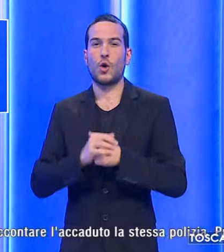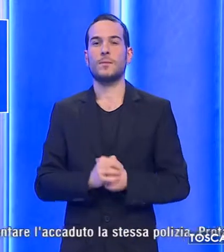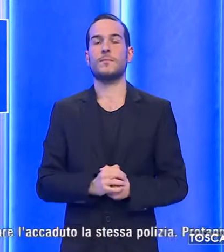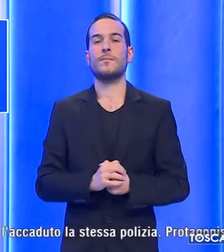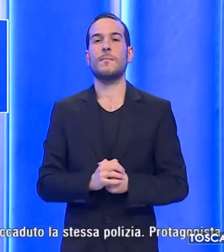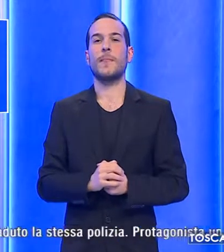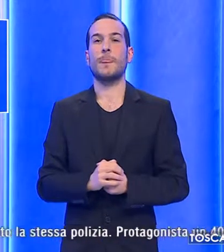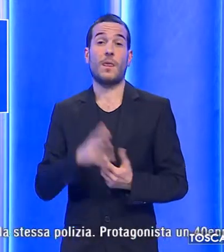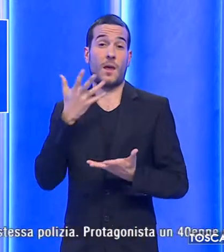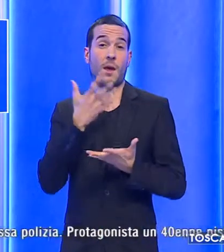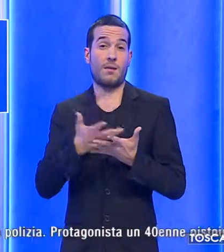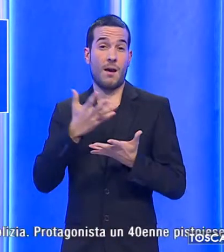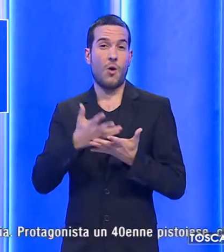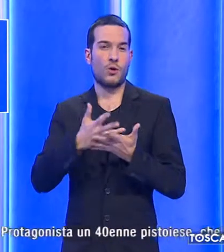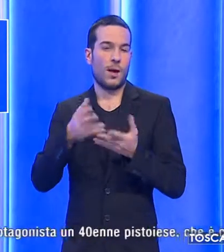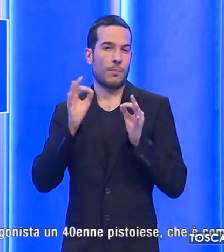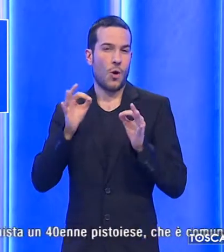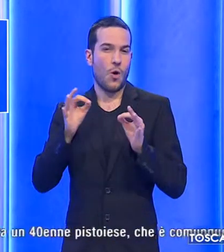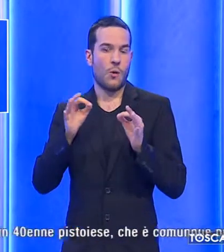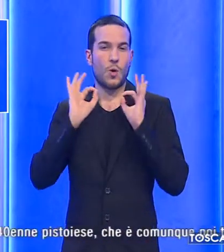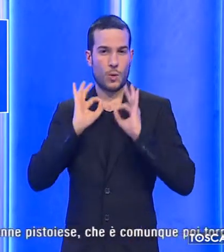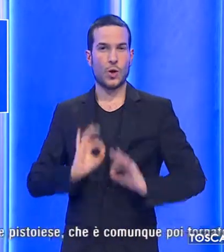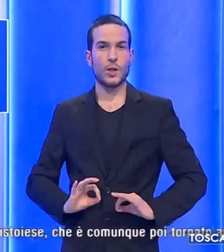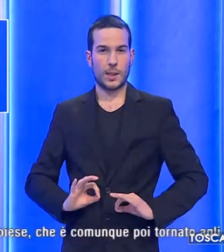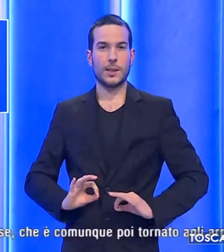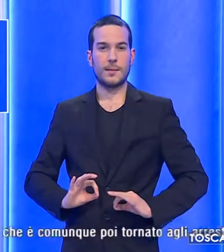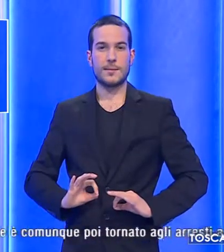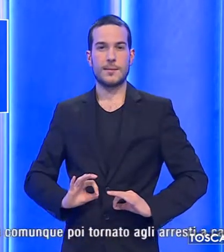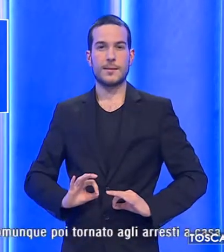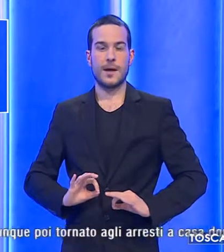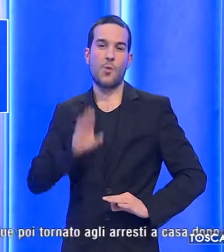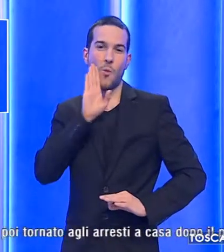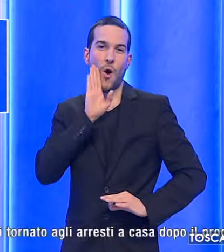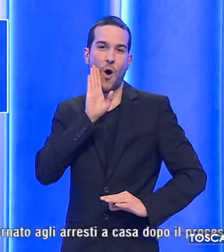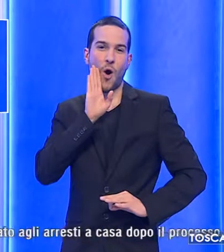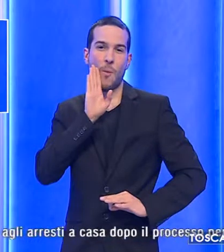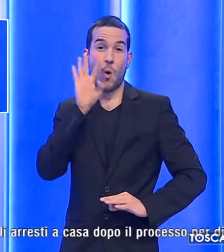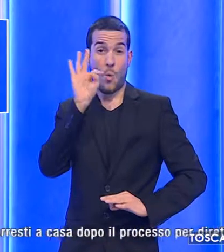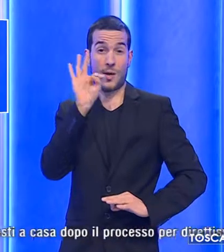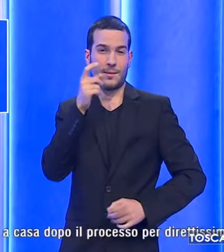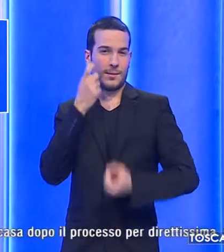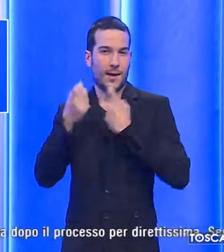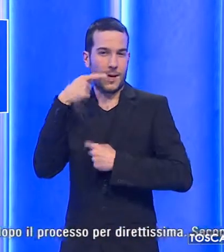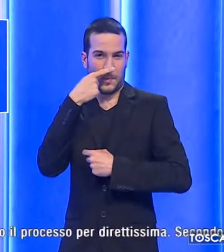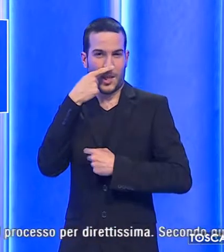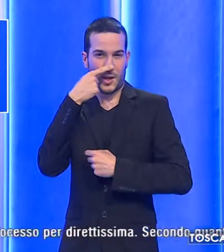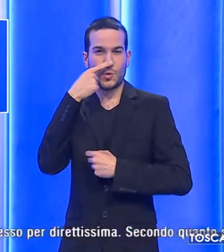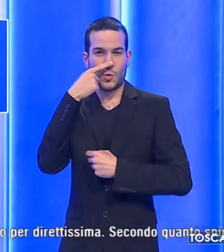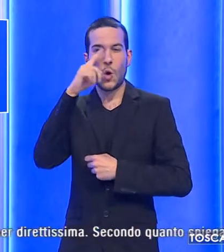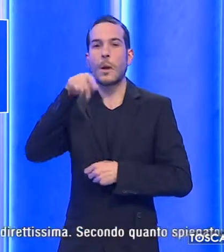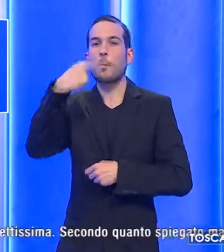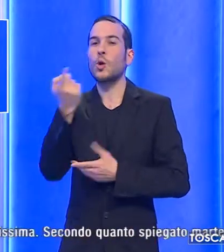A raccontare l'accaduto alla stessa polizia, protagonista un quarantenne pistoiese che è comunque poi